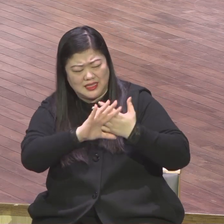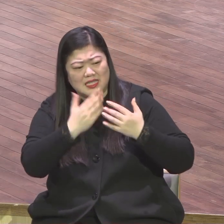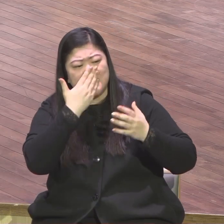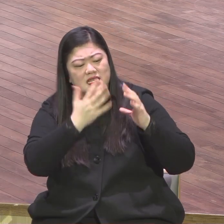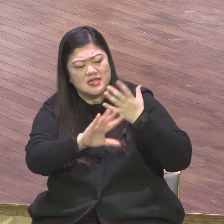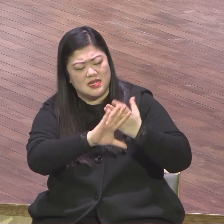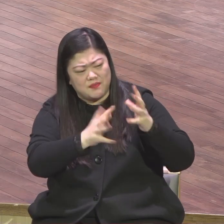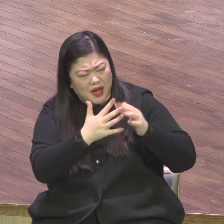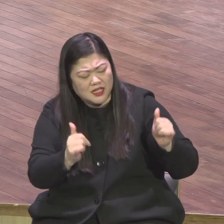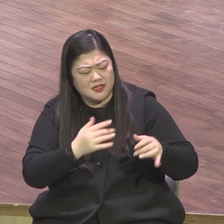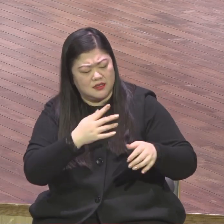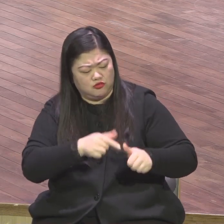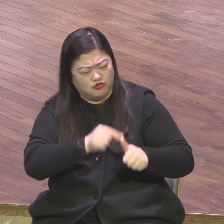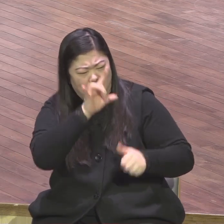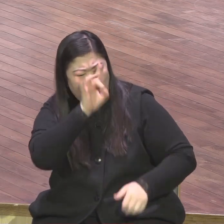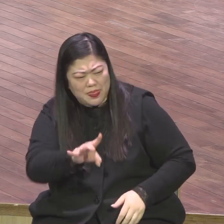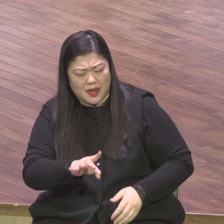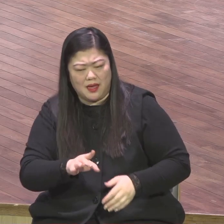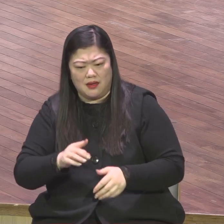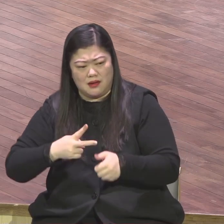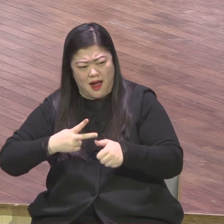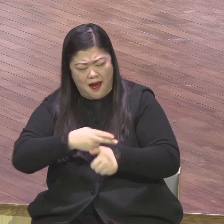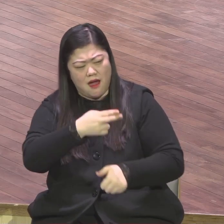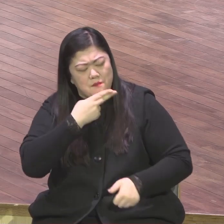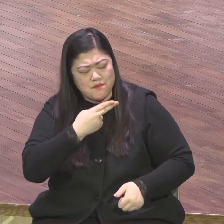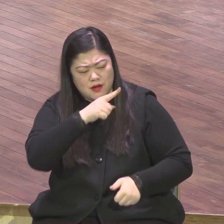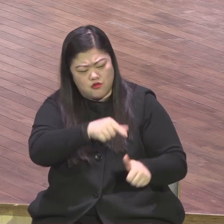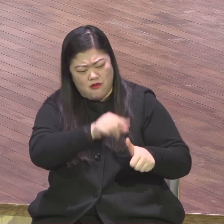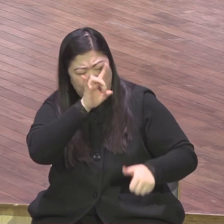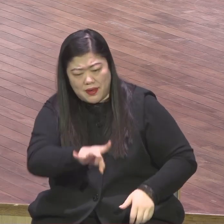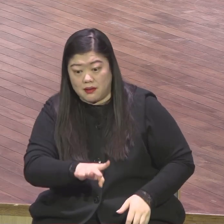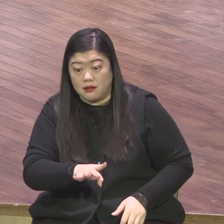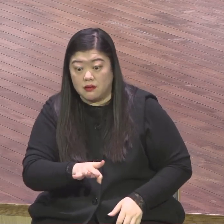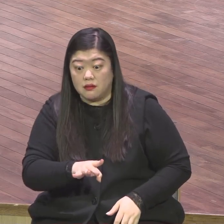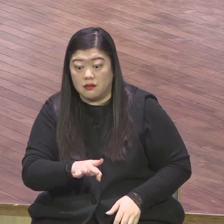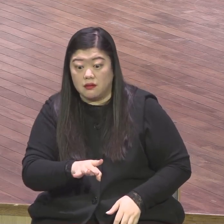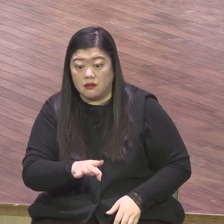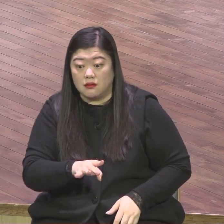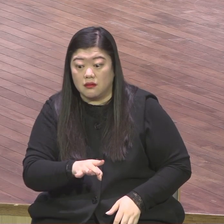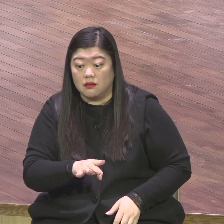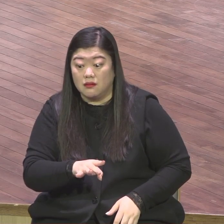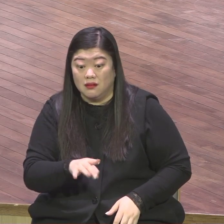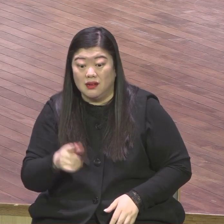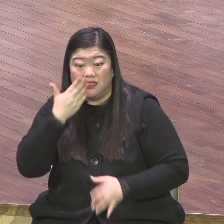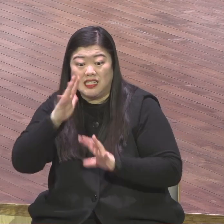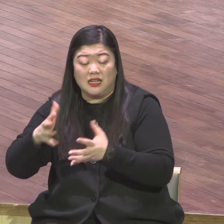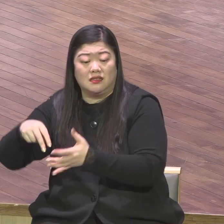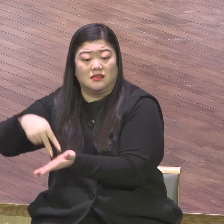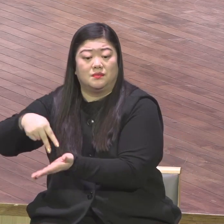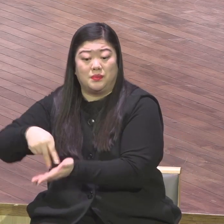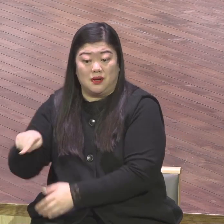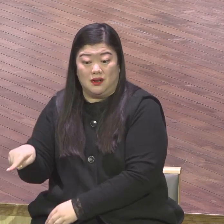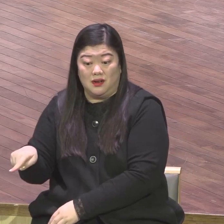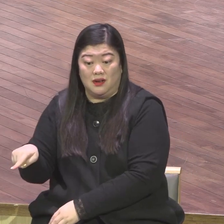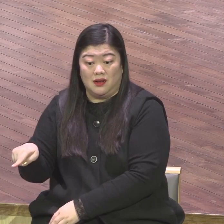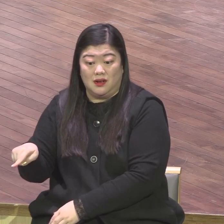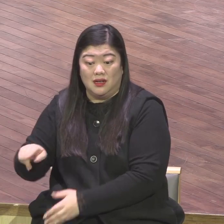제자들끼리 뭐 해가지고 막 논란이 있었는데 그때 제일 힘있는 야구부가